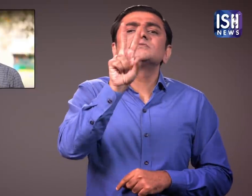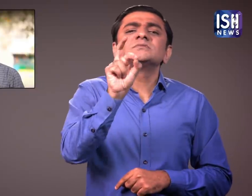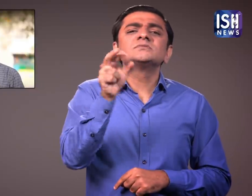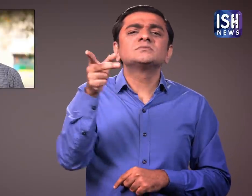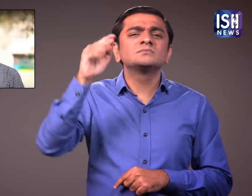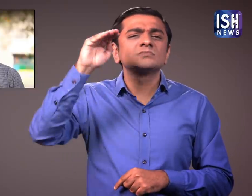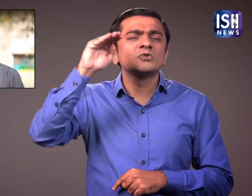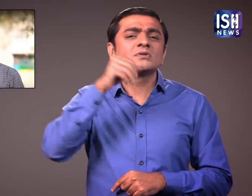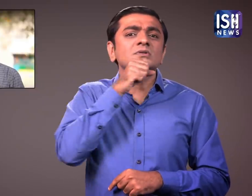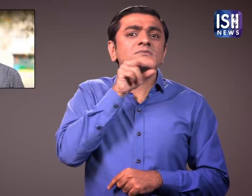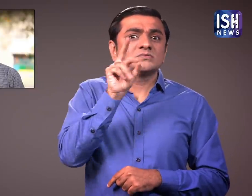अव्यक्ति